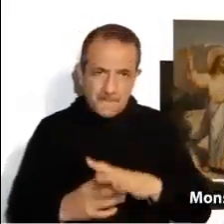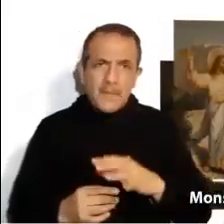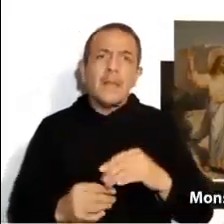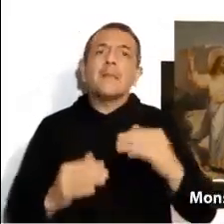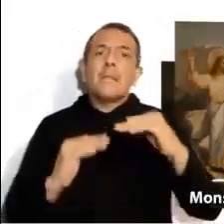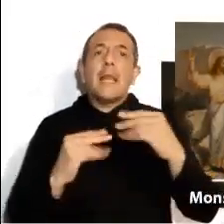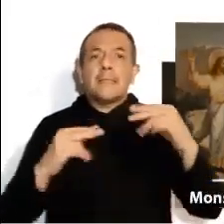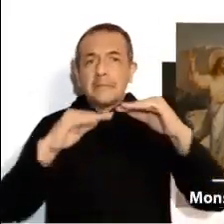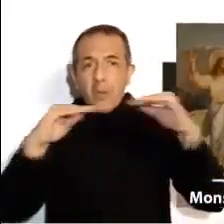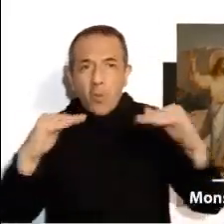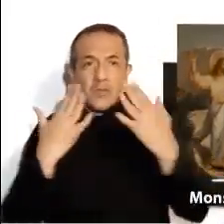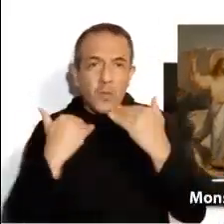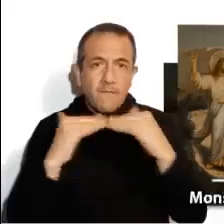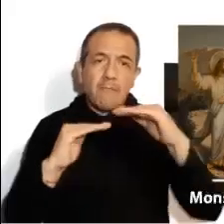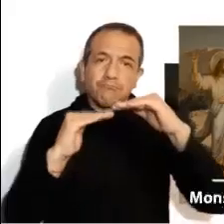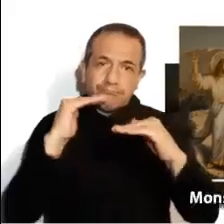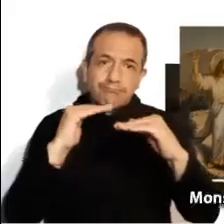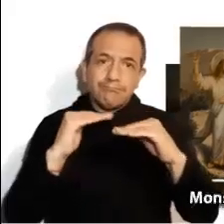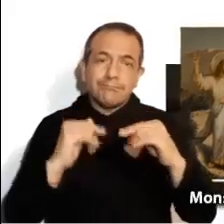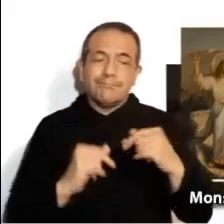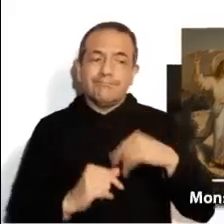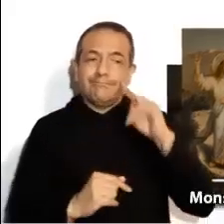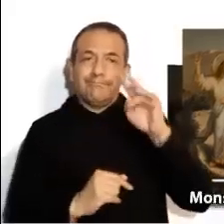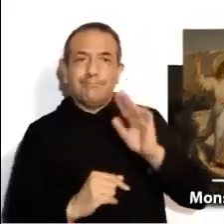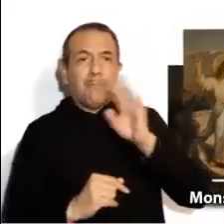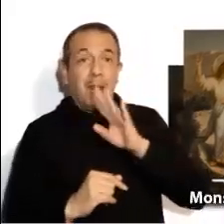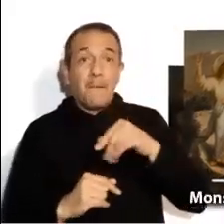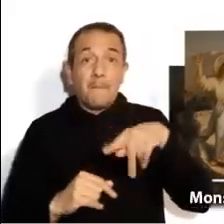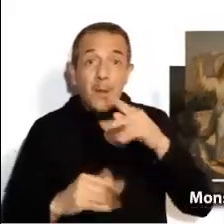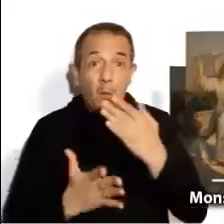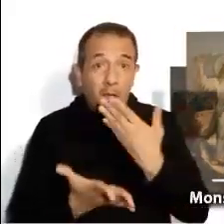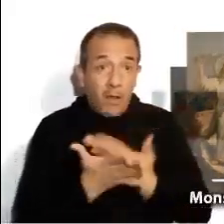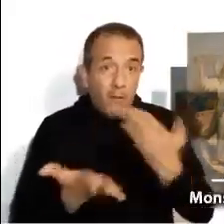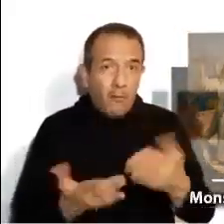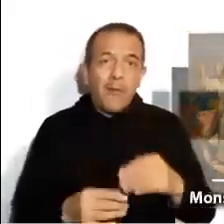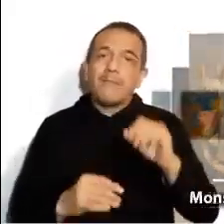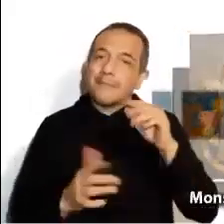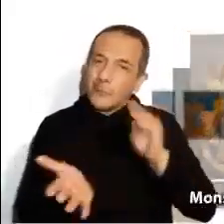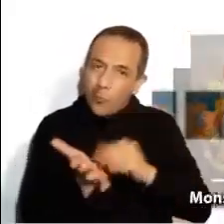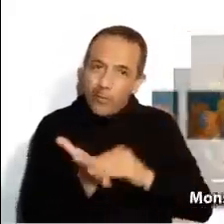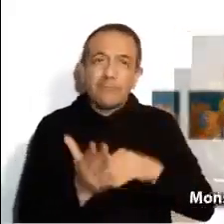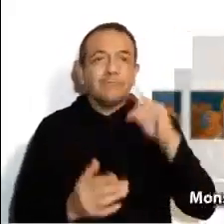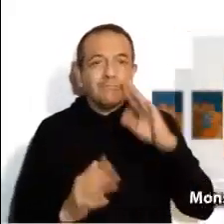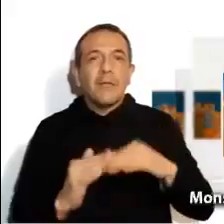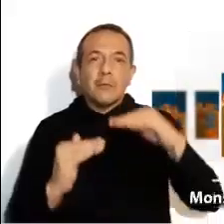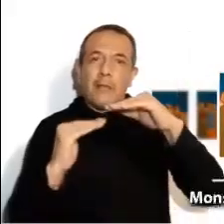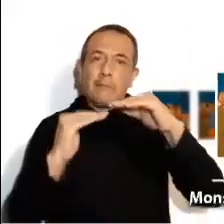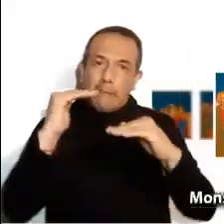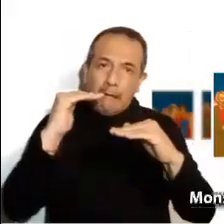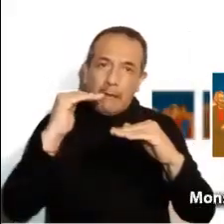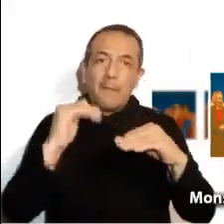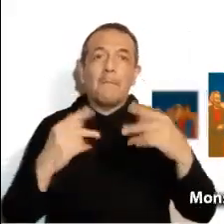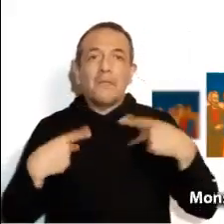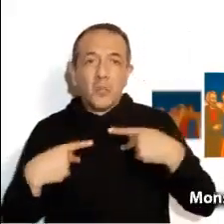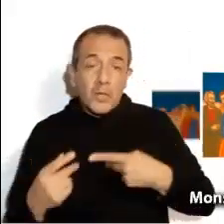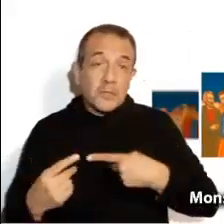eran insultantes. Pero ahora, en nuestros tiempos, existe esta gravísima desproporción entre los